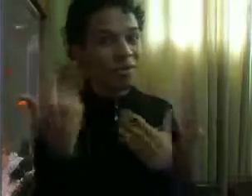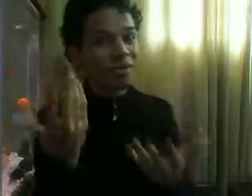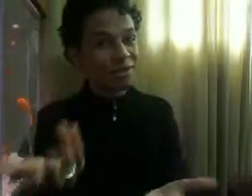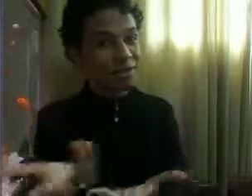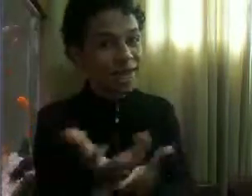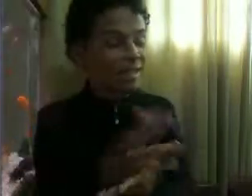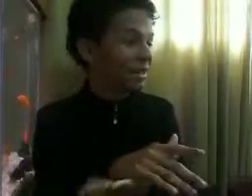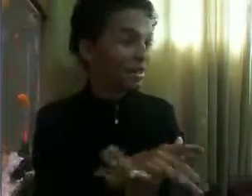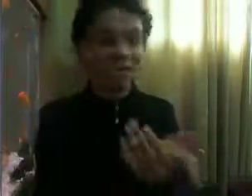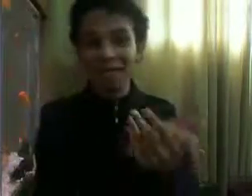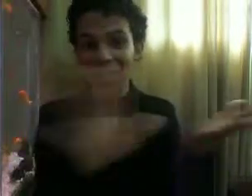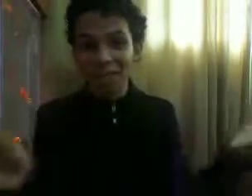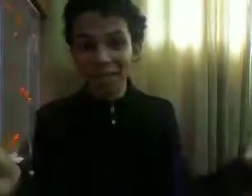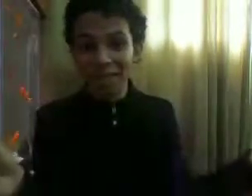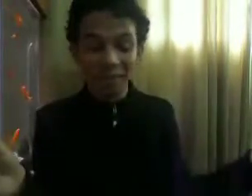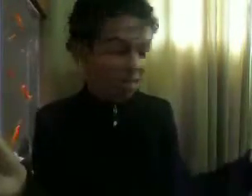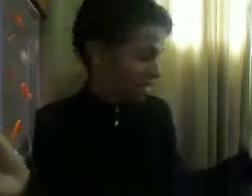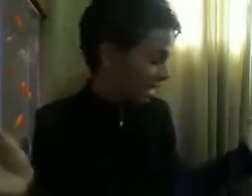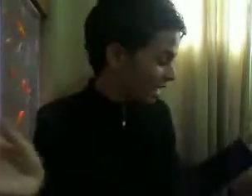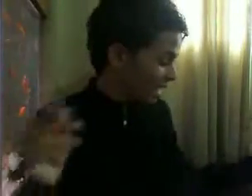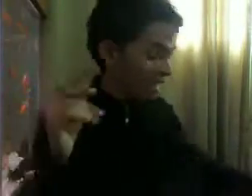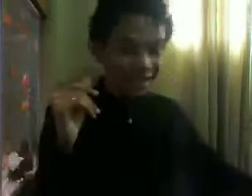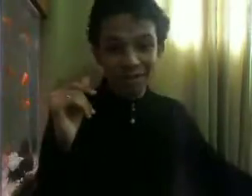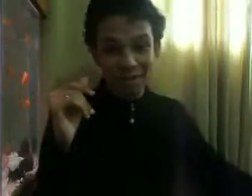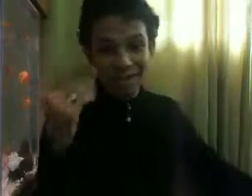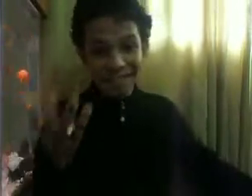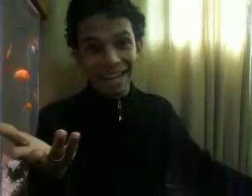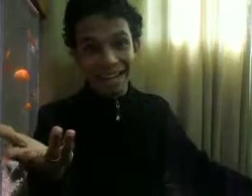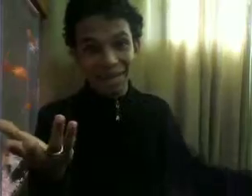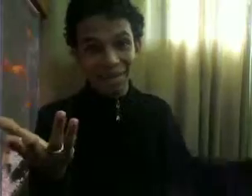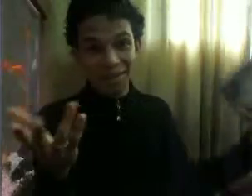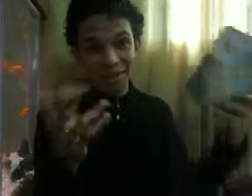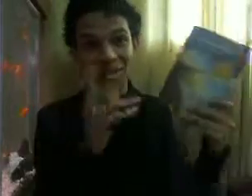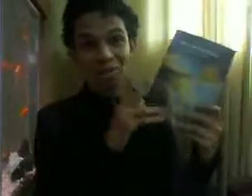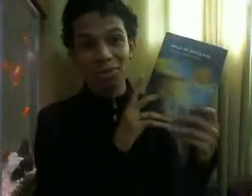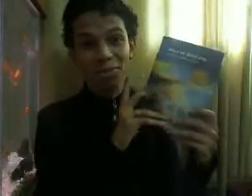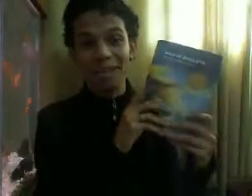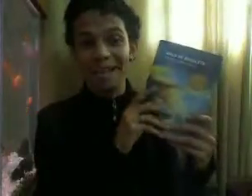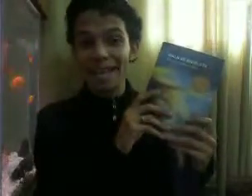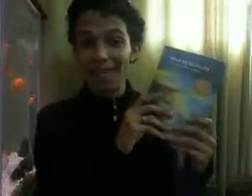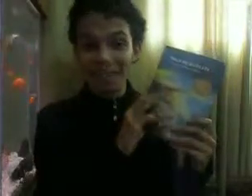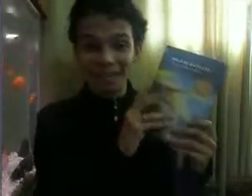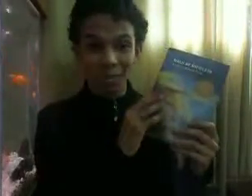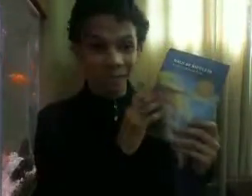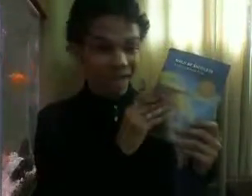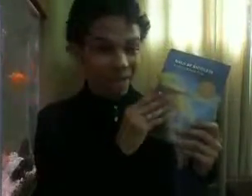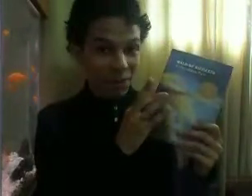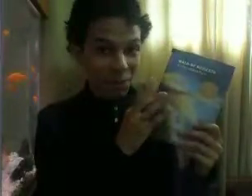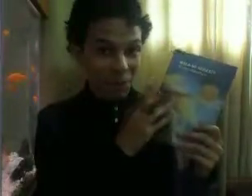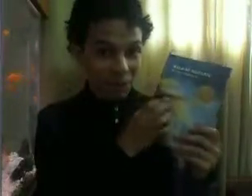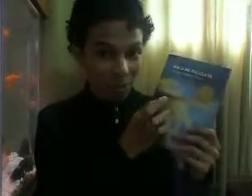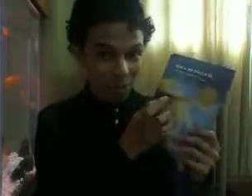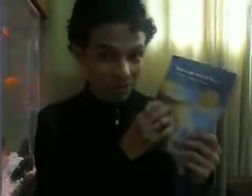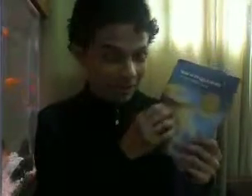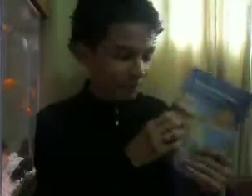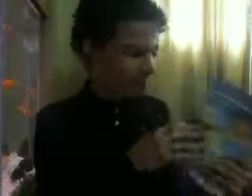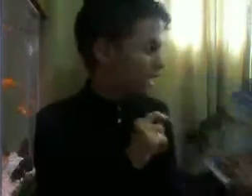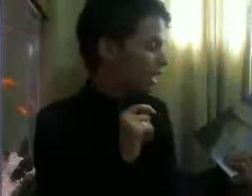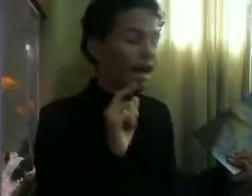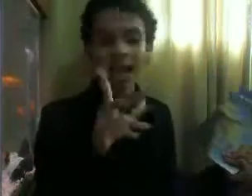convencionais Que eu não vou falar Pra você também O que é Se você se interessa Por esse tipo de assunto Leia o livro Porque vale muito a pena Ah